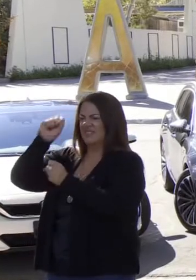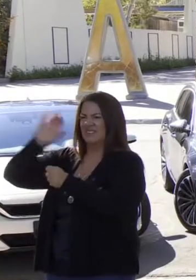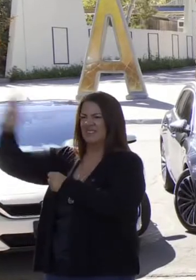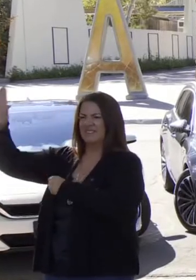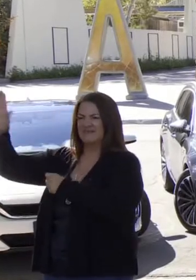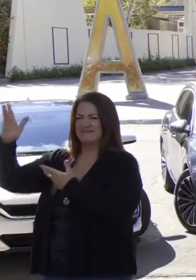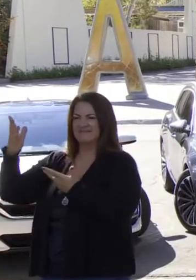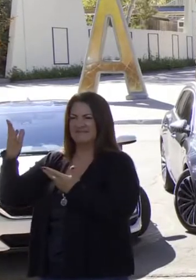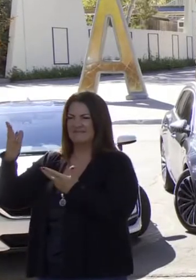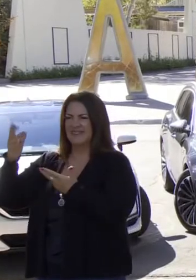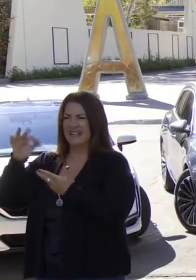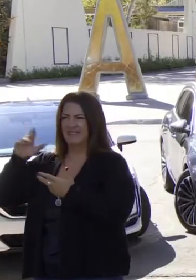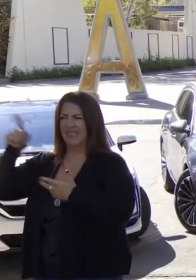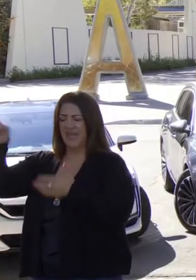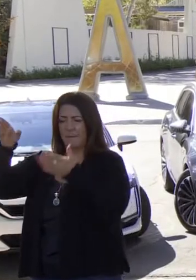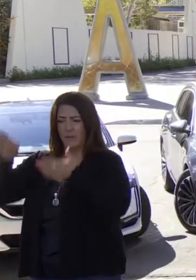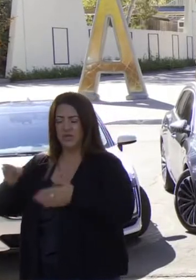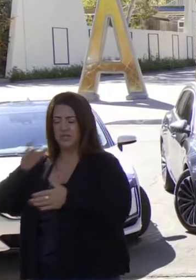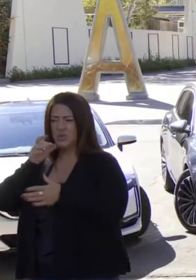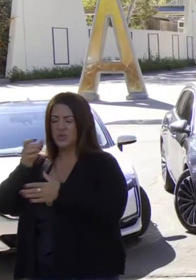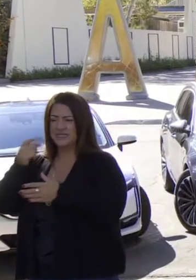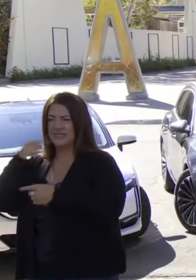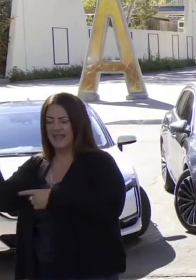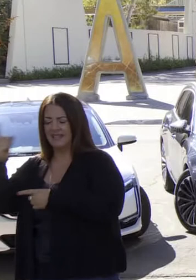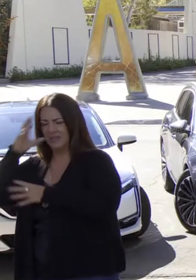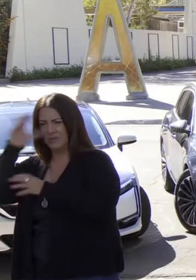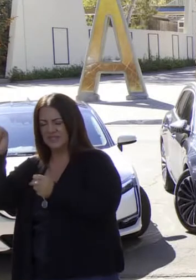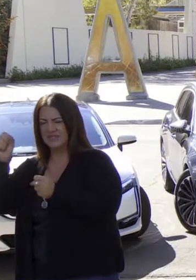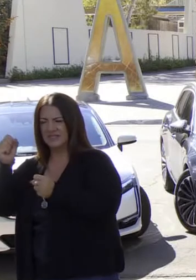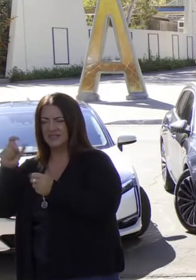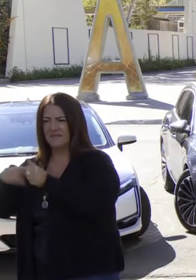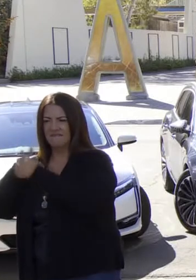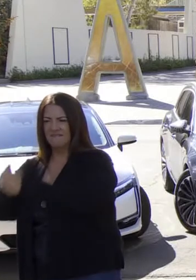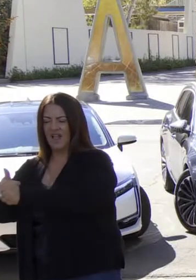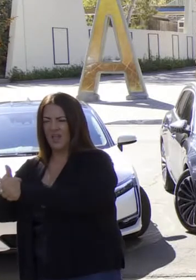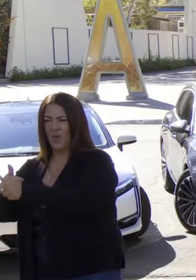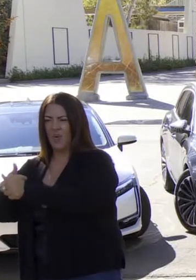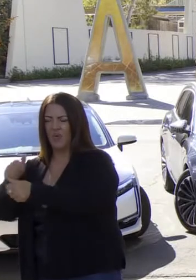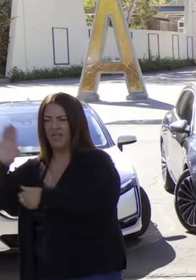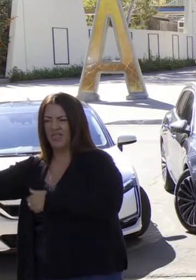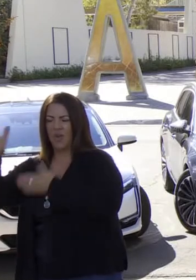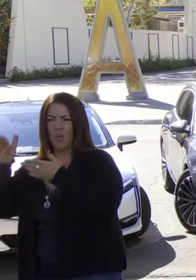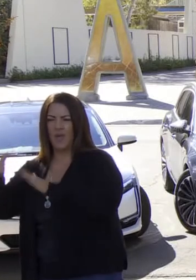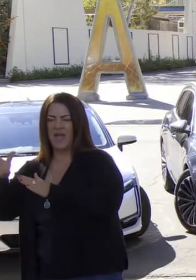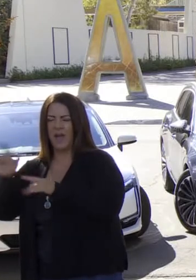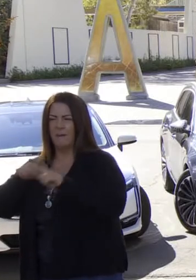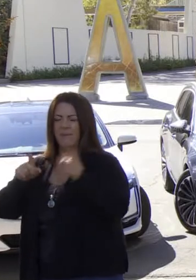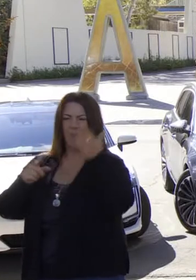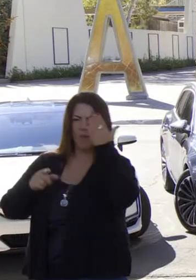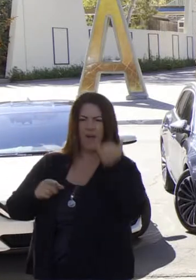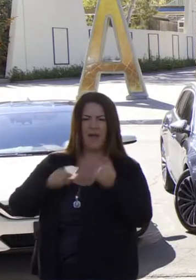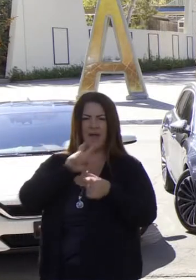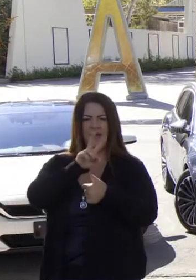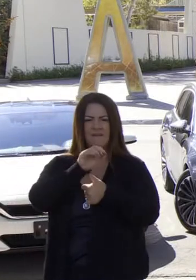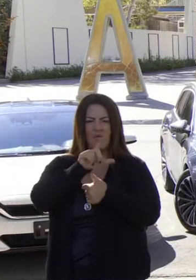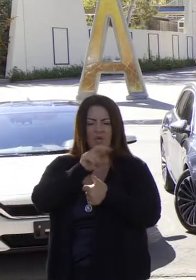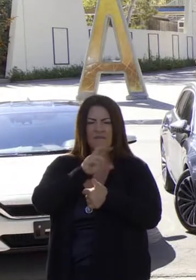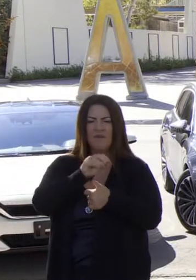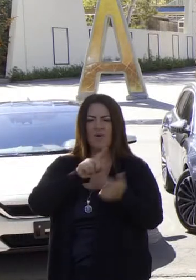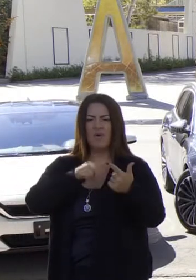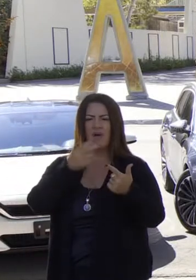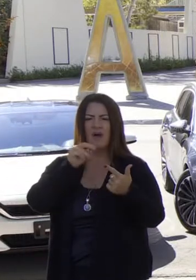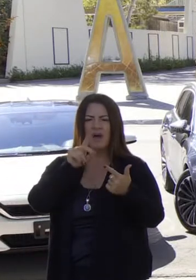administración. Si la aseveración es que lo hacen a favor de los fabricantes de autos, entonces, ¿por qué es que vuelvo a BMW, Volkswagen?